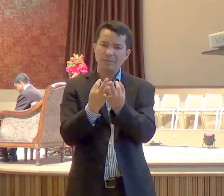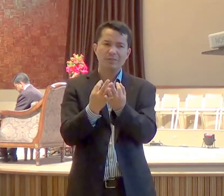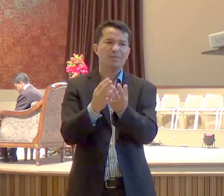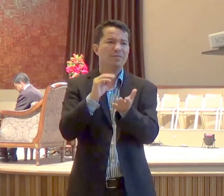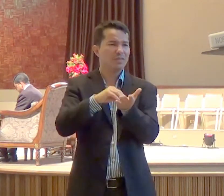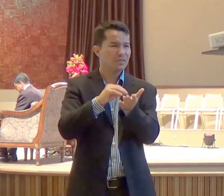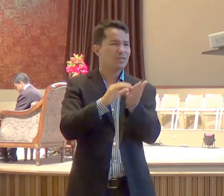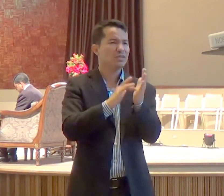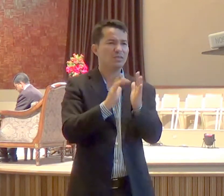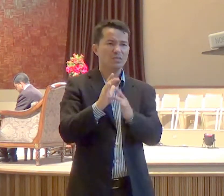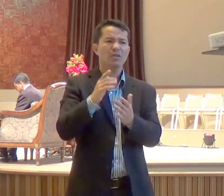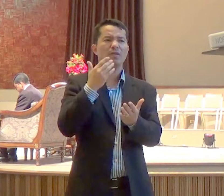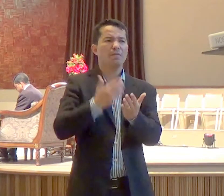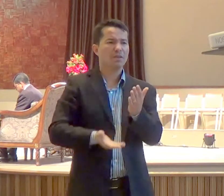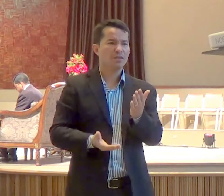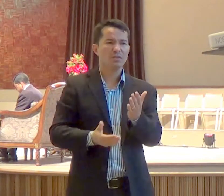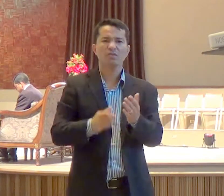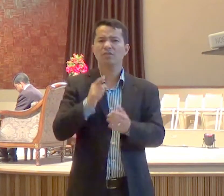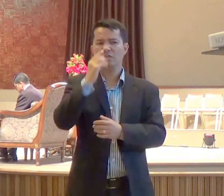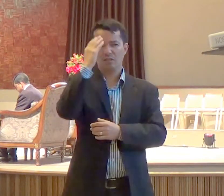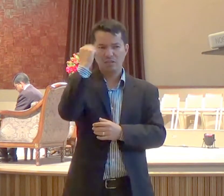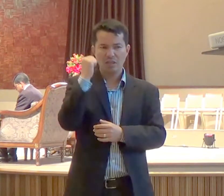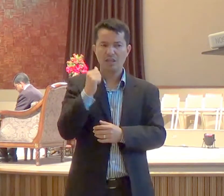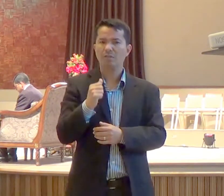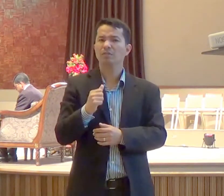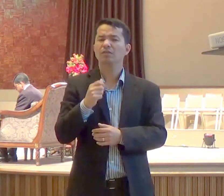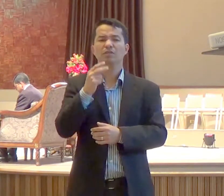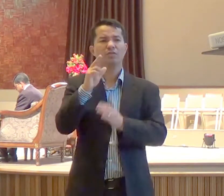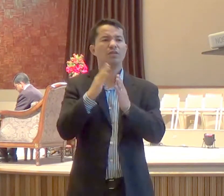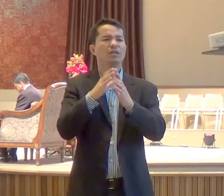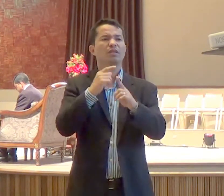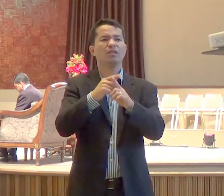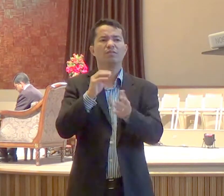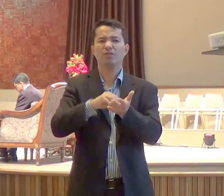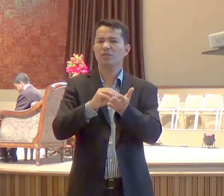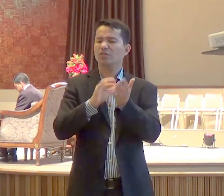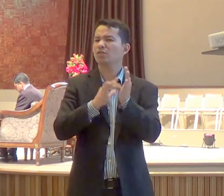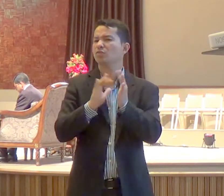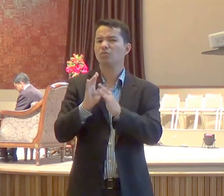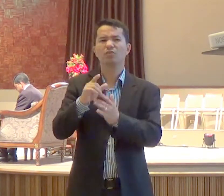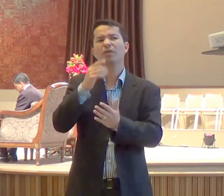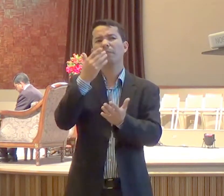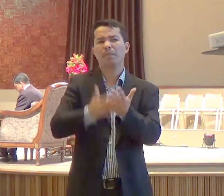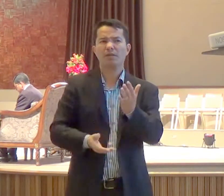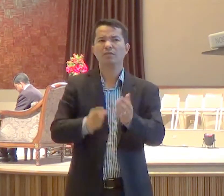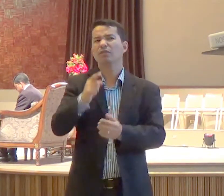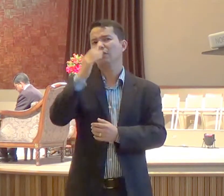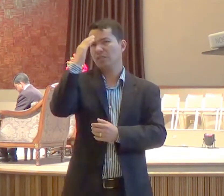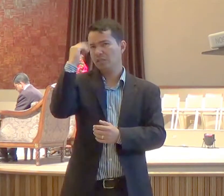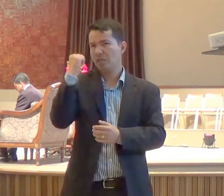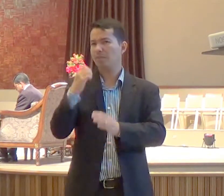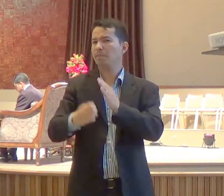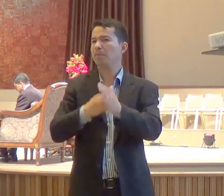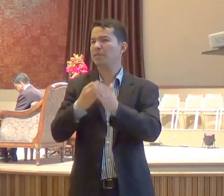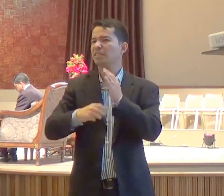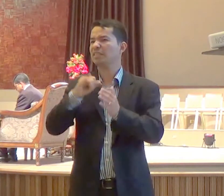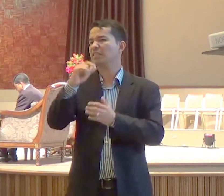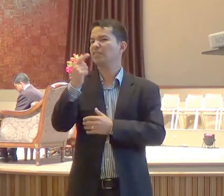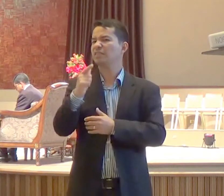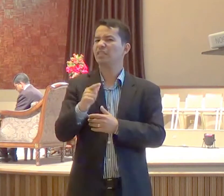você sabe, que se a sua igreja, ficar sem Cristo, vai perecer, você sabe, que se a sua empresa, não tiver a Cristo, vai perecer, então, em nome do